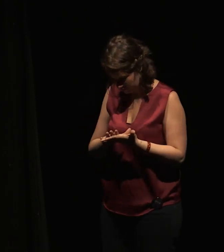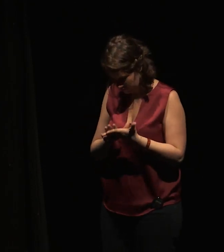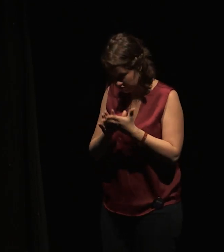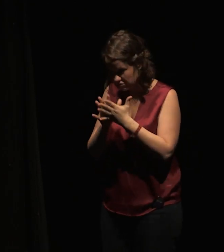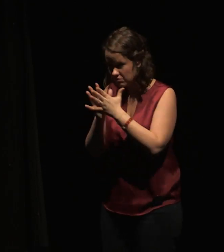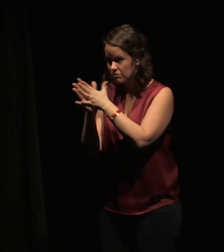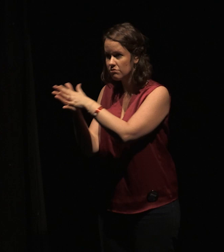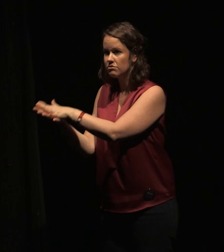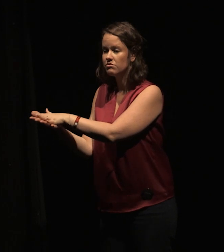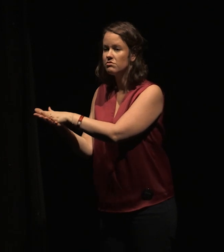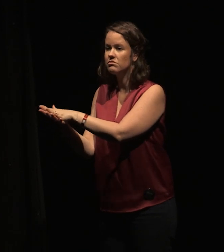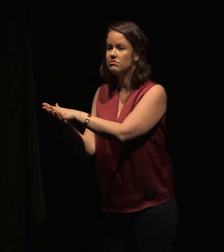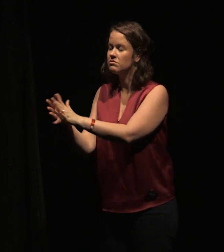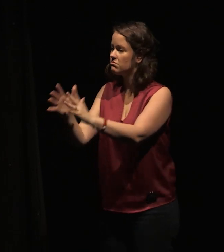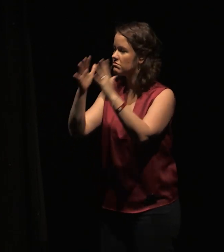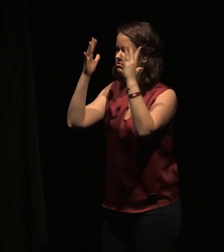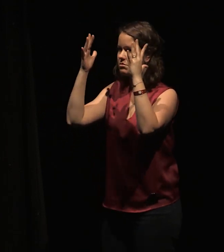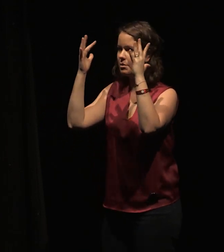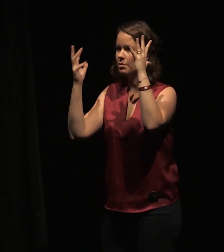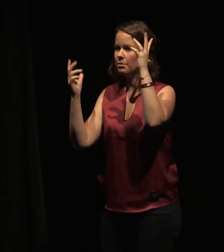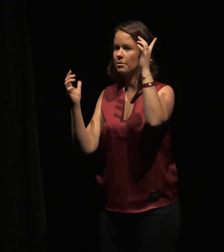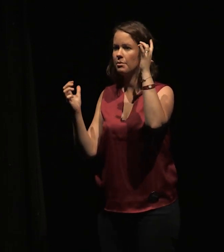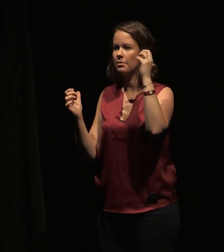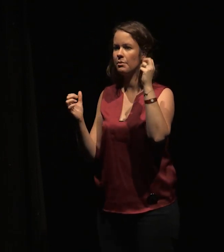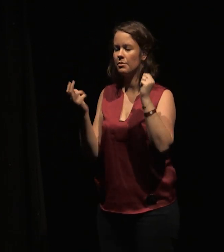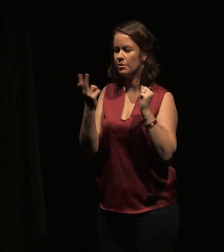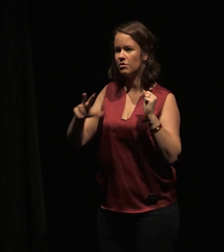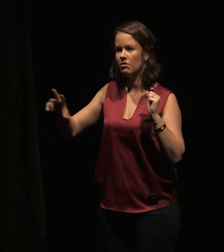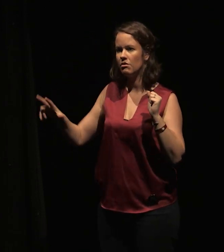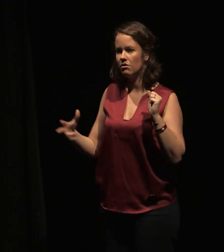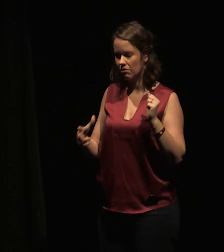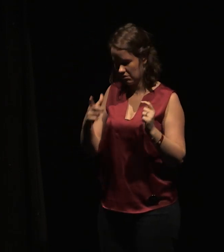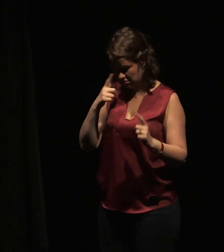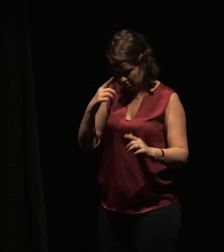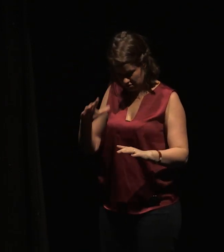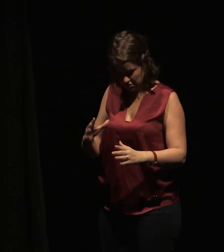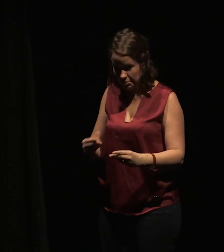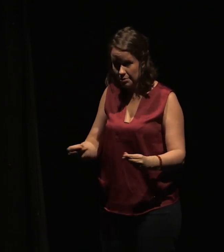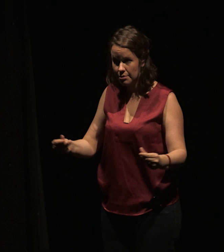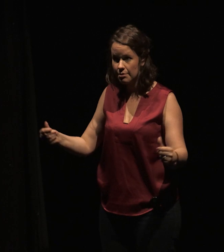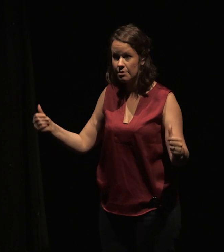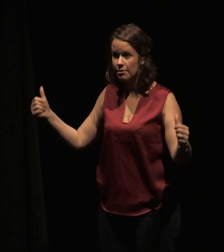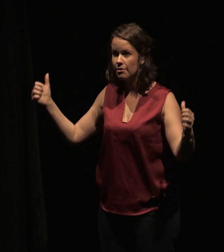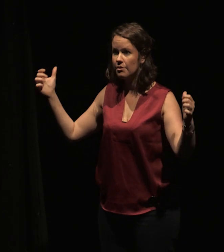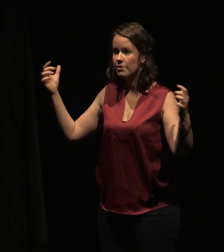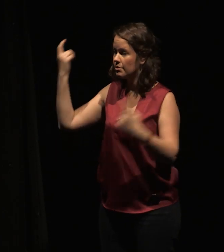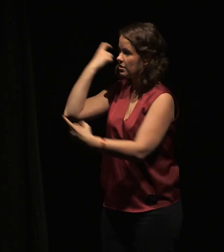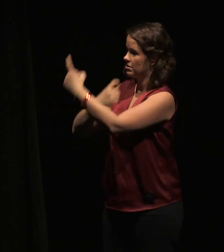L'automne est passé par moi et je n'y ai pris garde. Tout l'automne est passé et l'histoire est passée sur ce trottoir